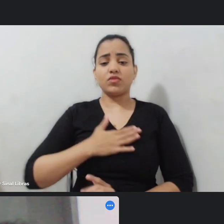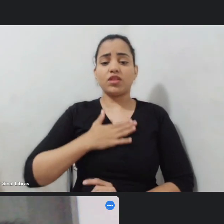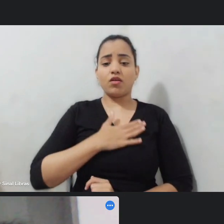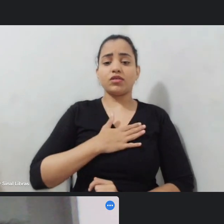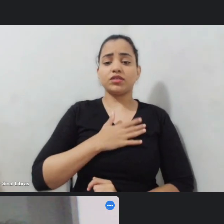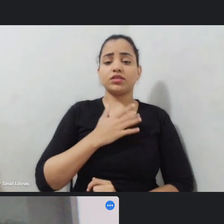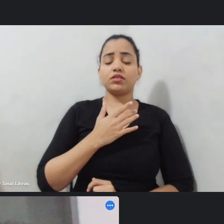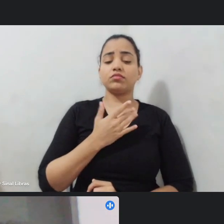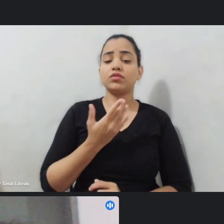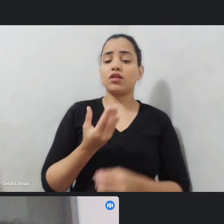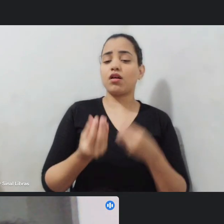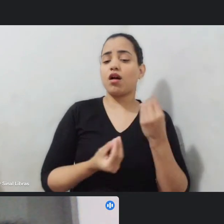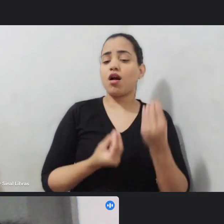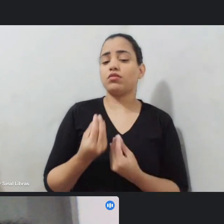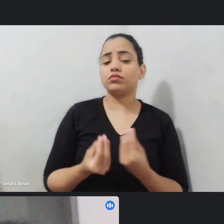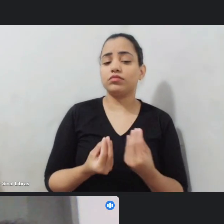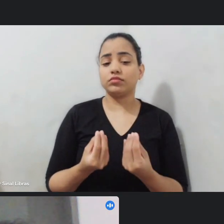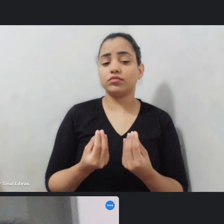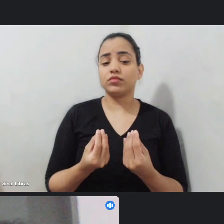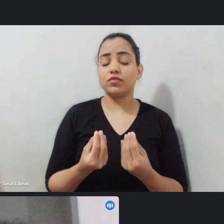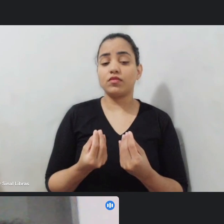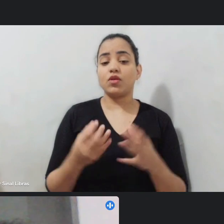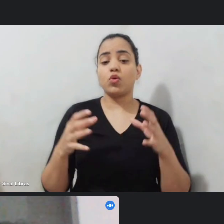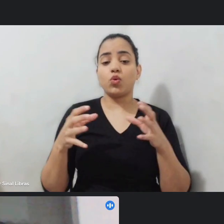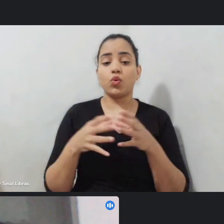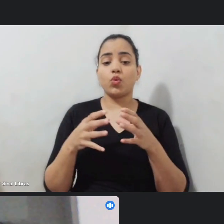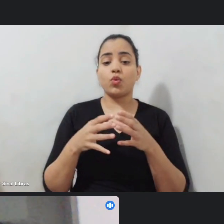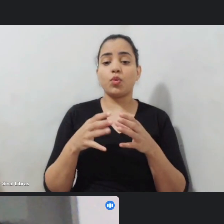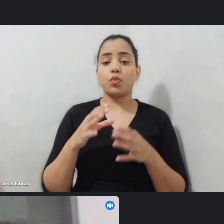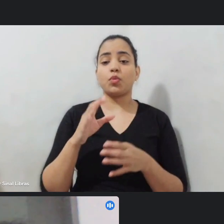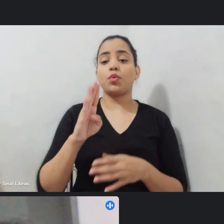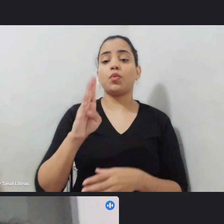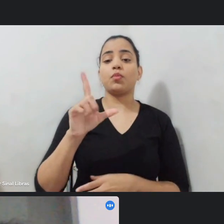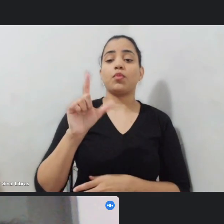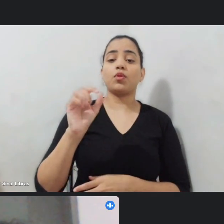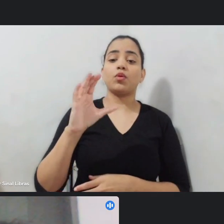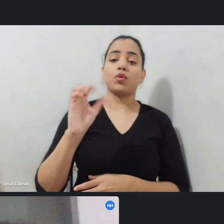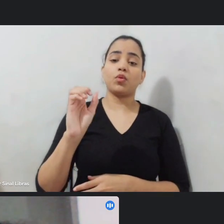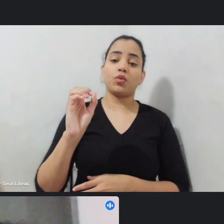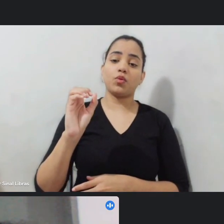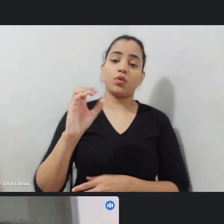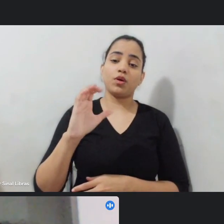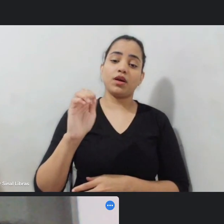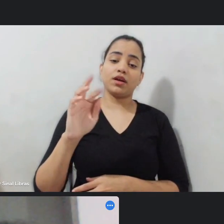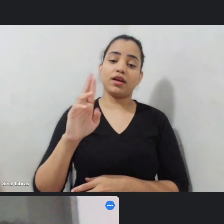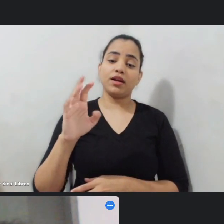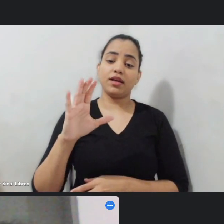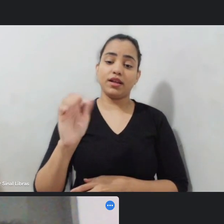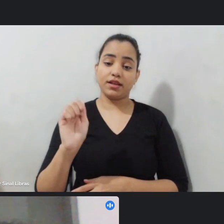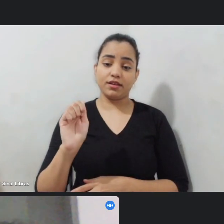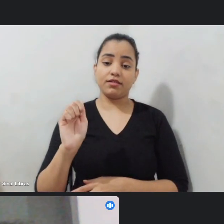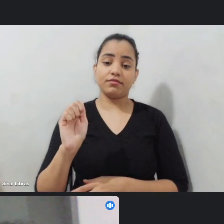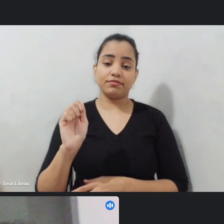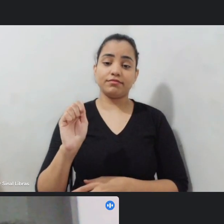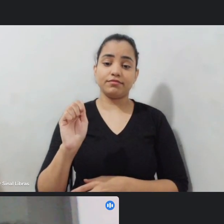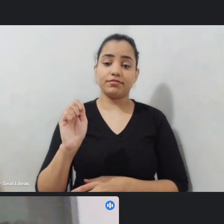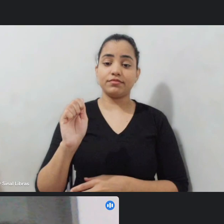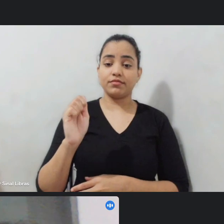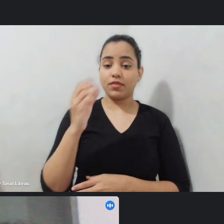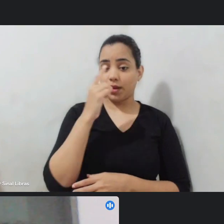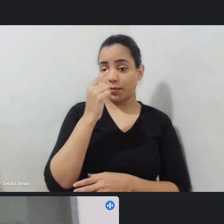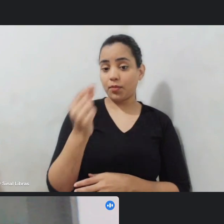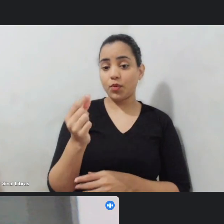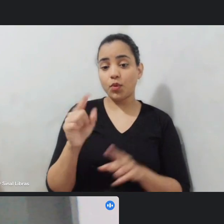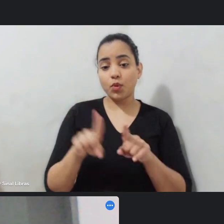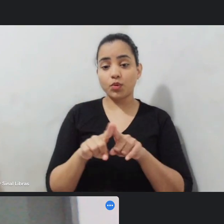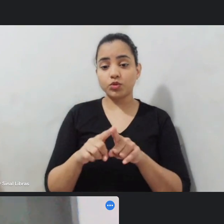do bloco carecas bruxos e lubisome no tempo de Edmar então ele